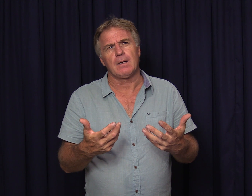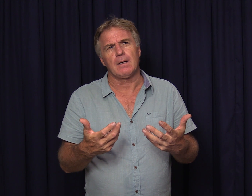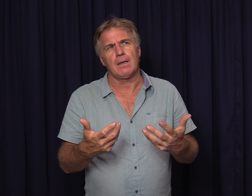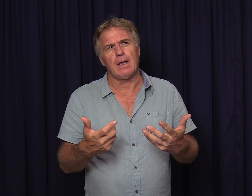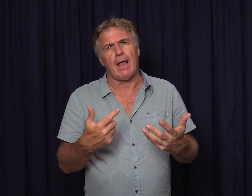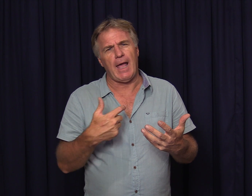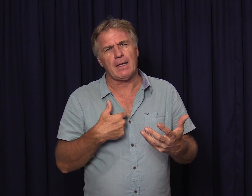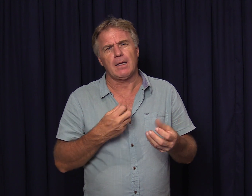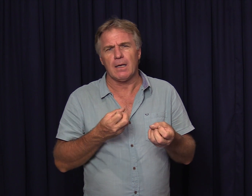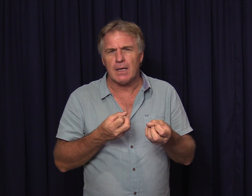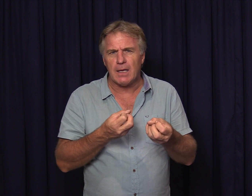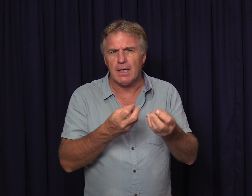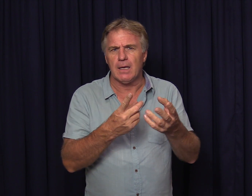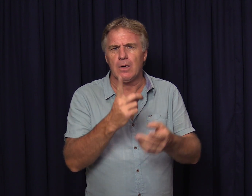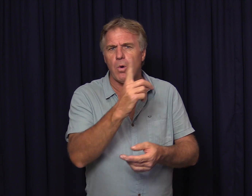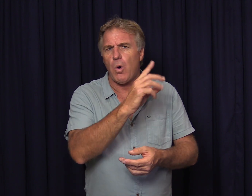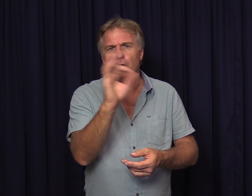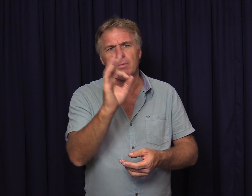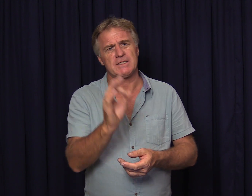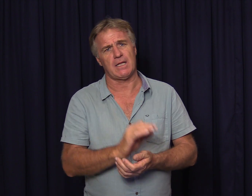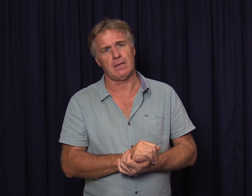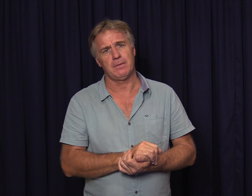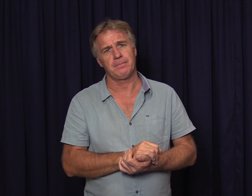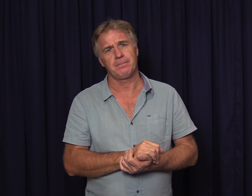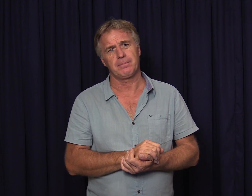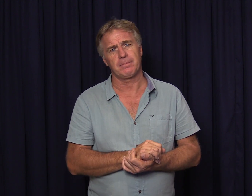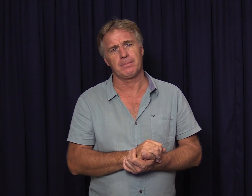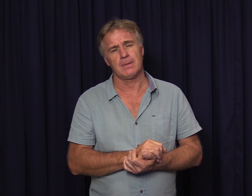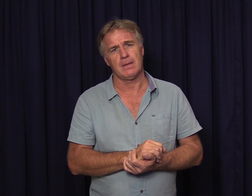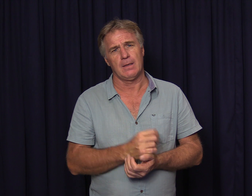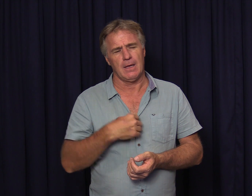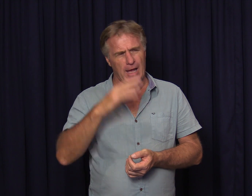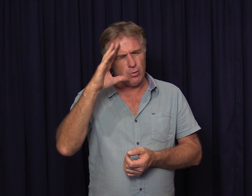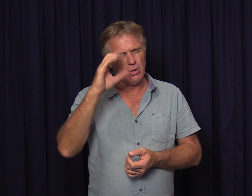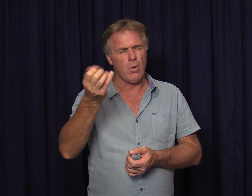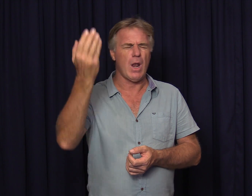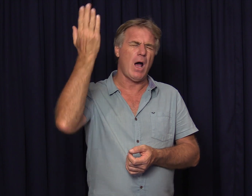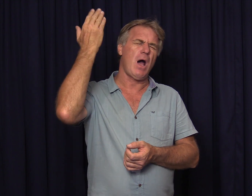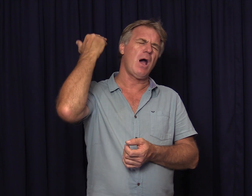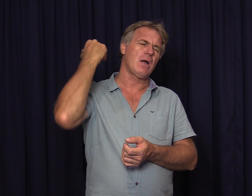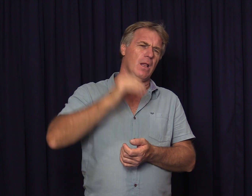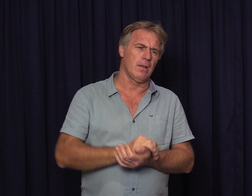ek gee 100% ek onthou lang al